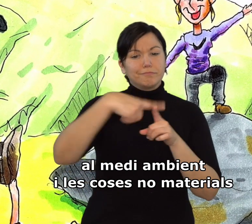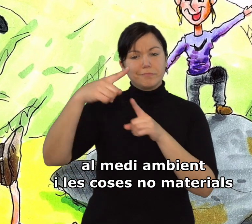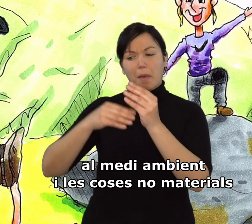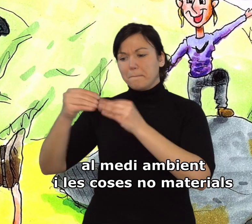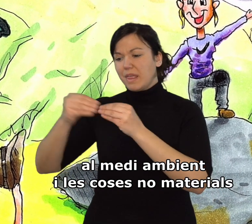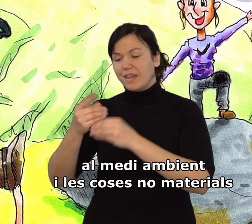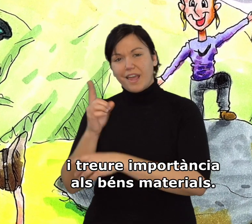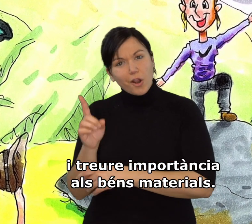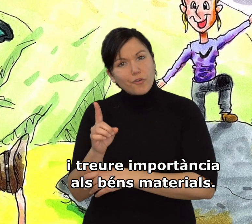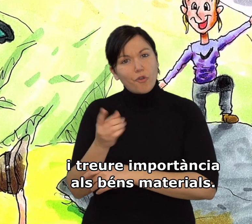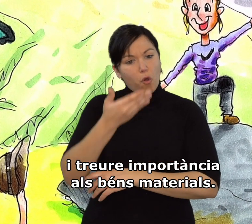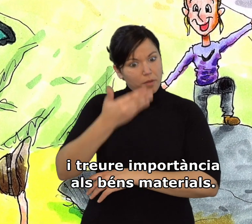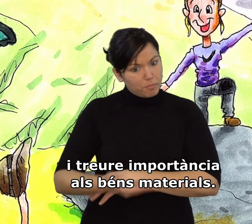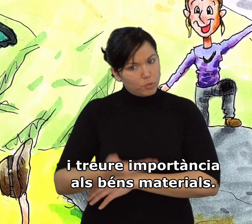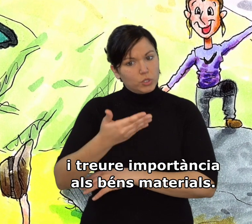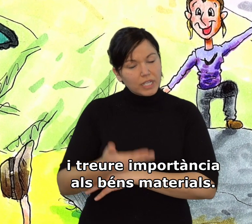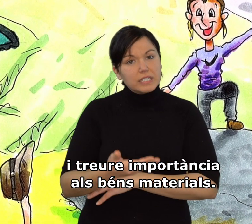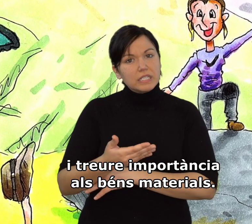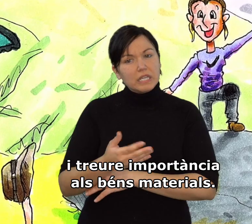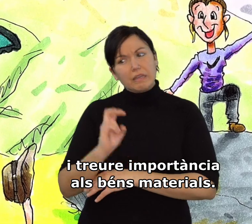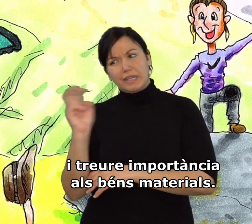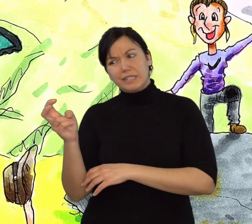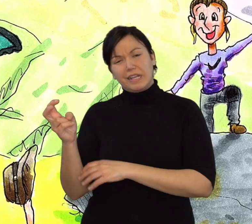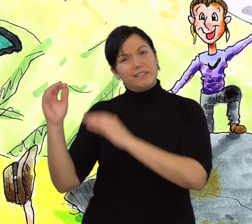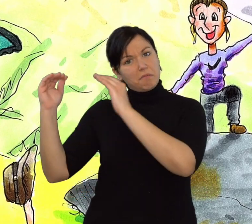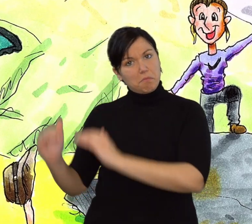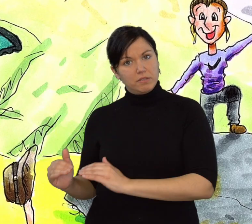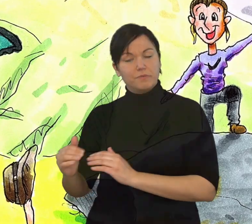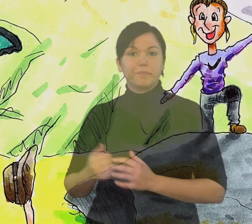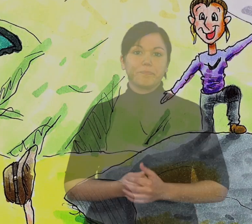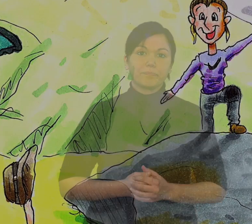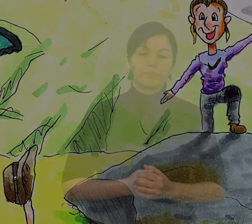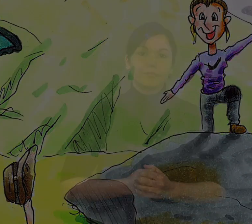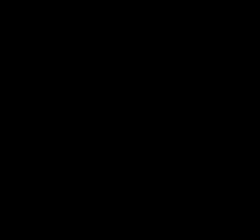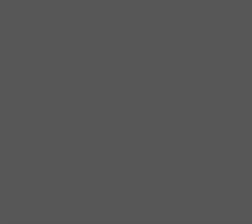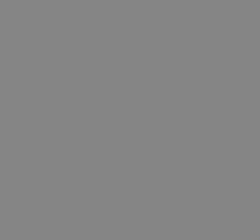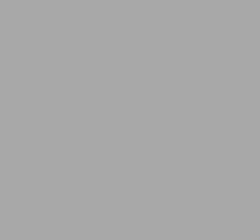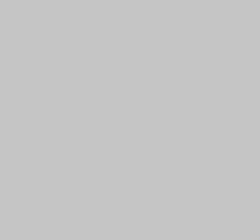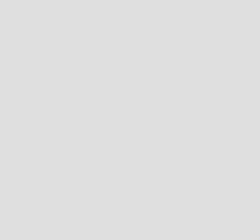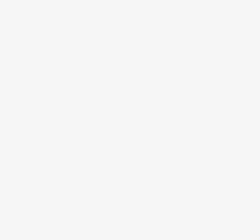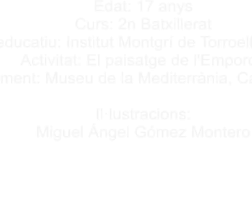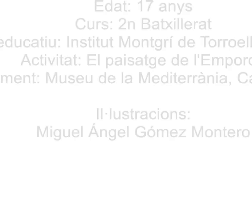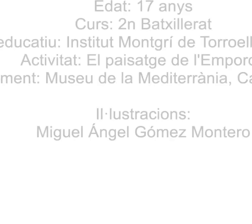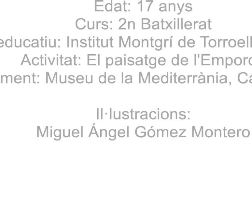coses no materials i treure importància als béns materials. i